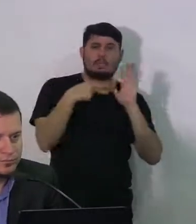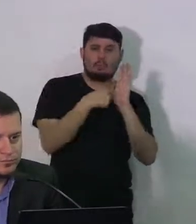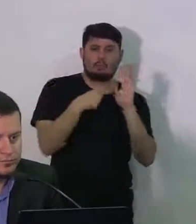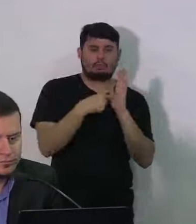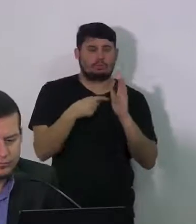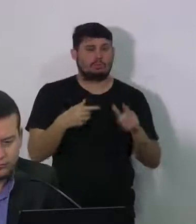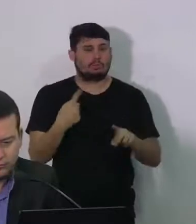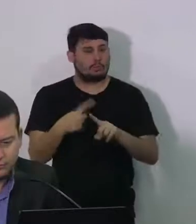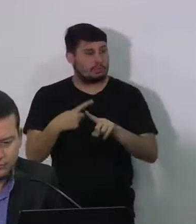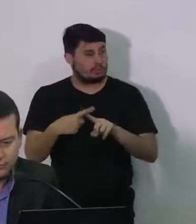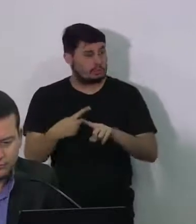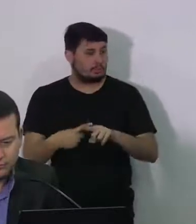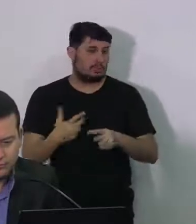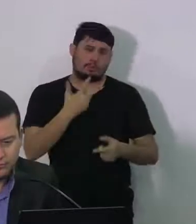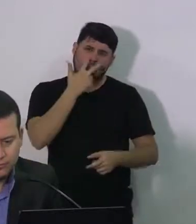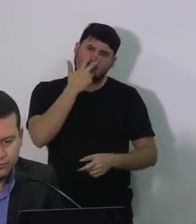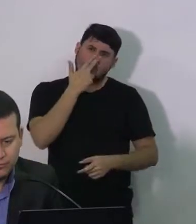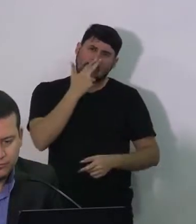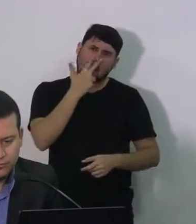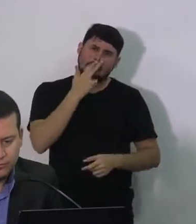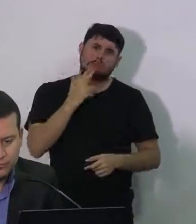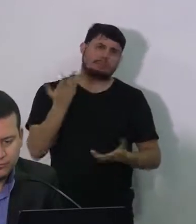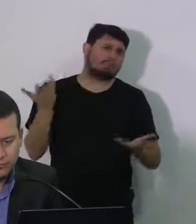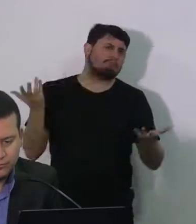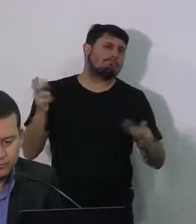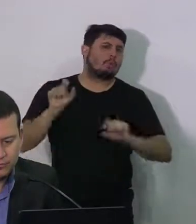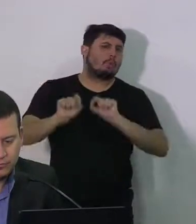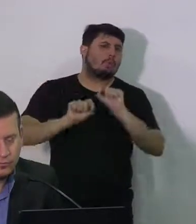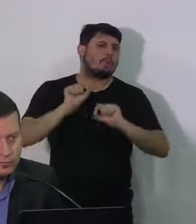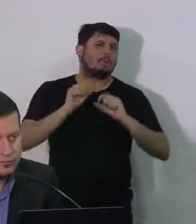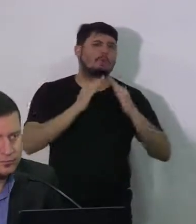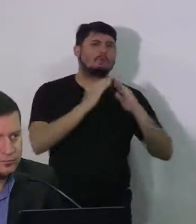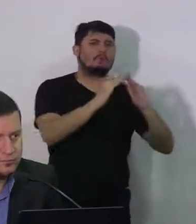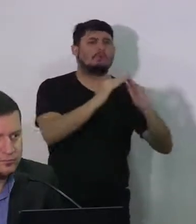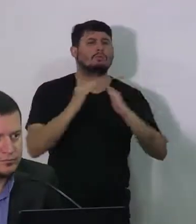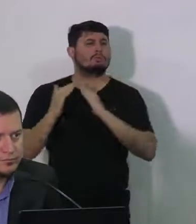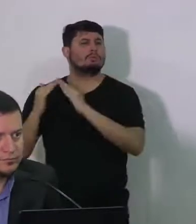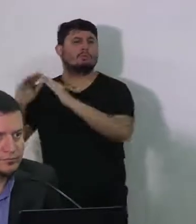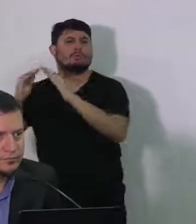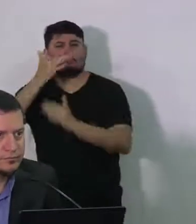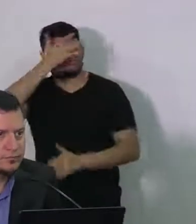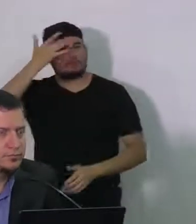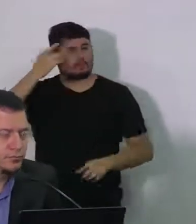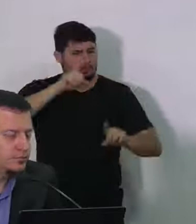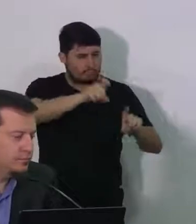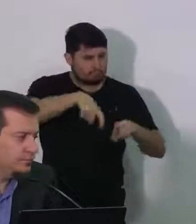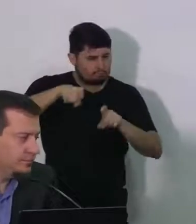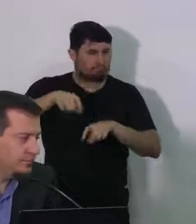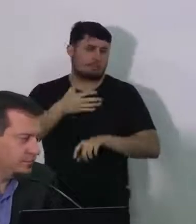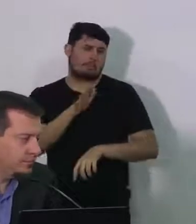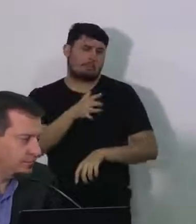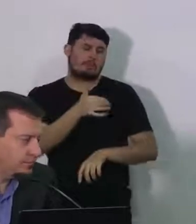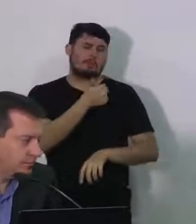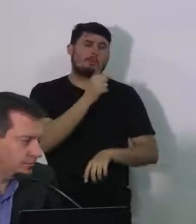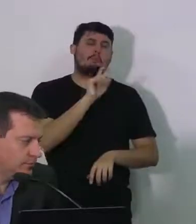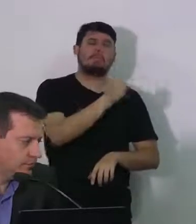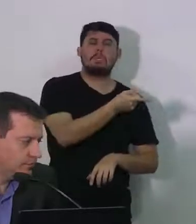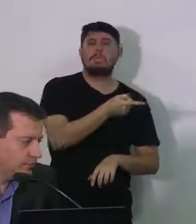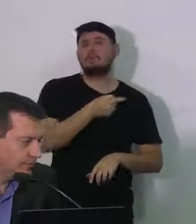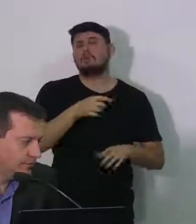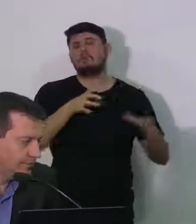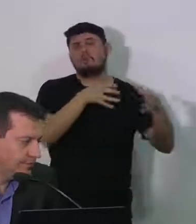rural parece que por ser nós temos vilas com 10 mil pessoas vila com mil locais com 100 com